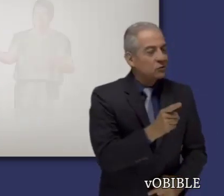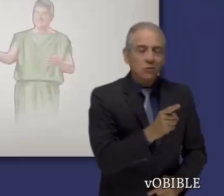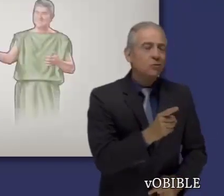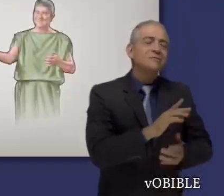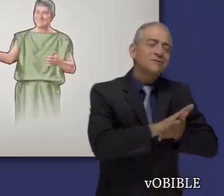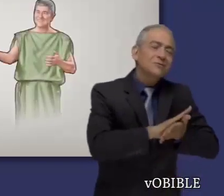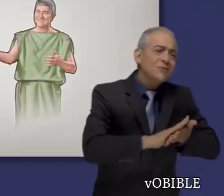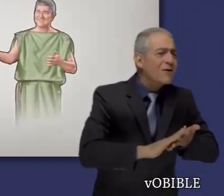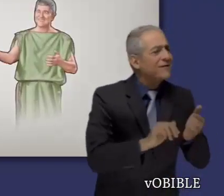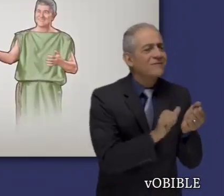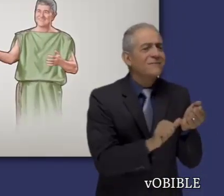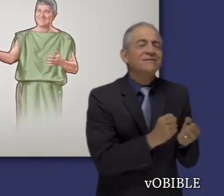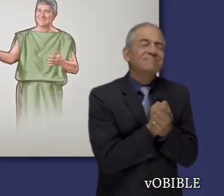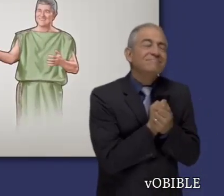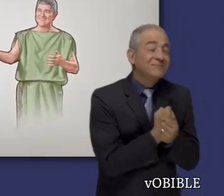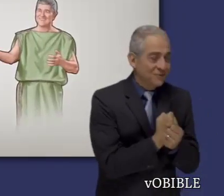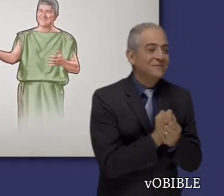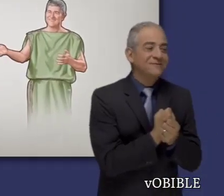sino como a un hermano querido.